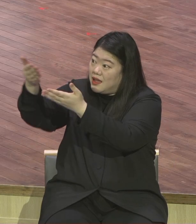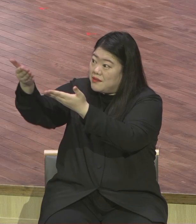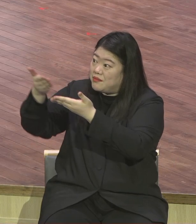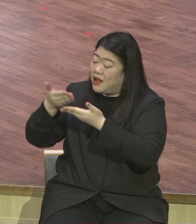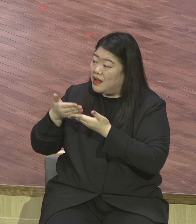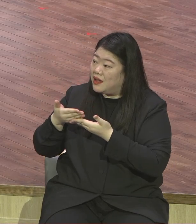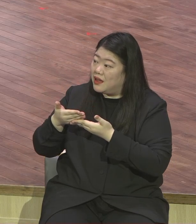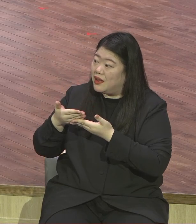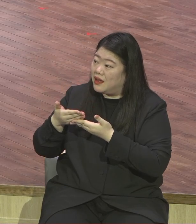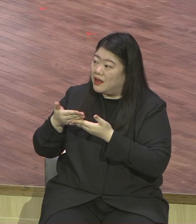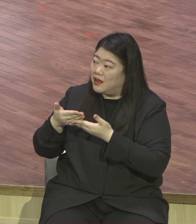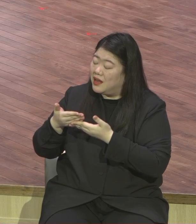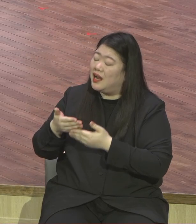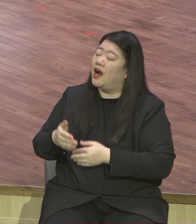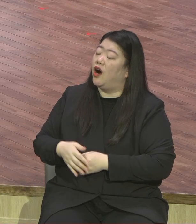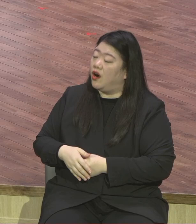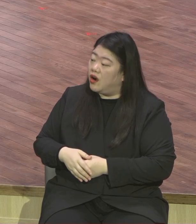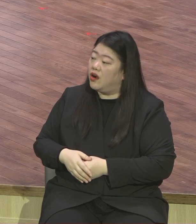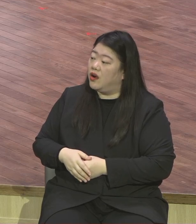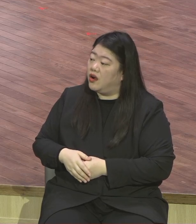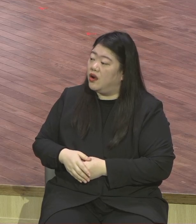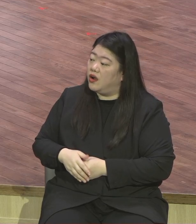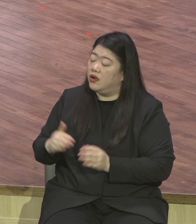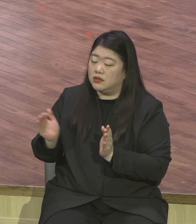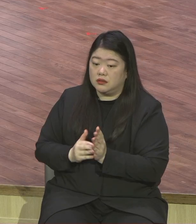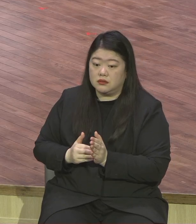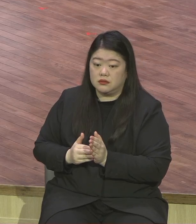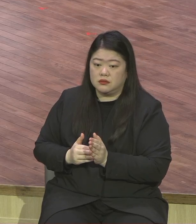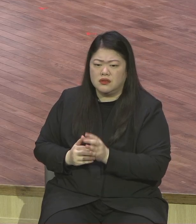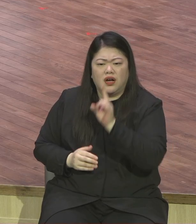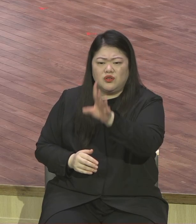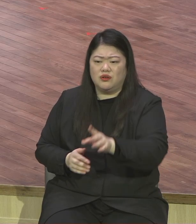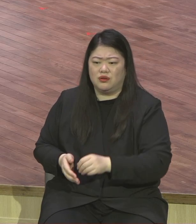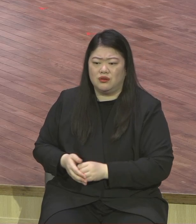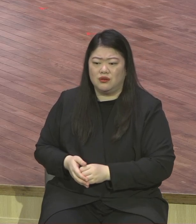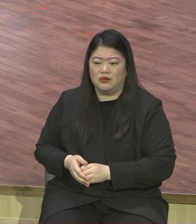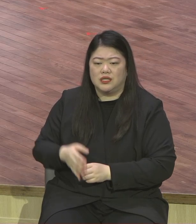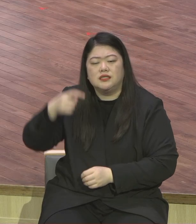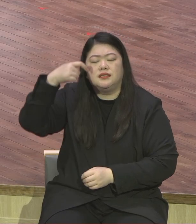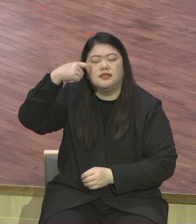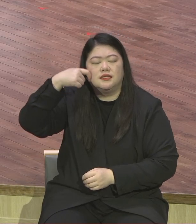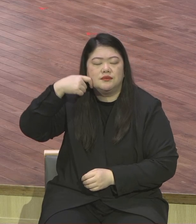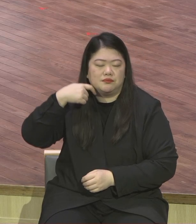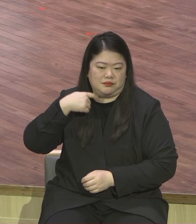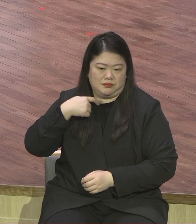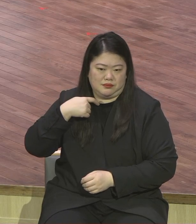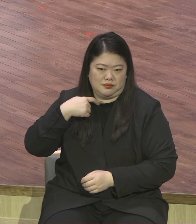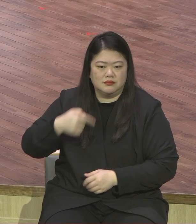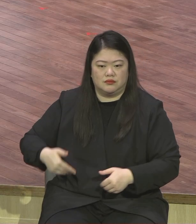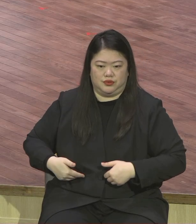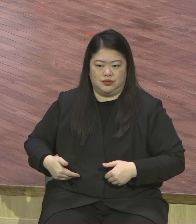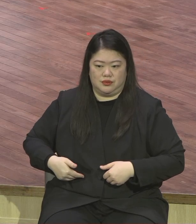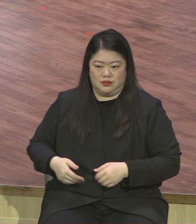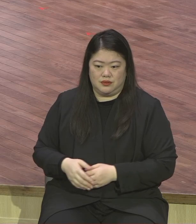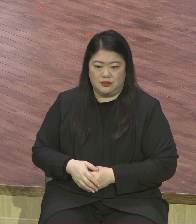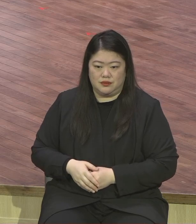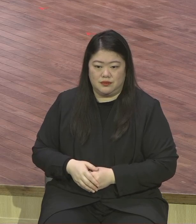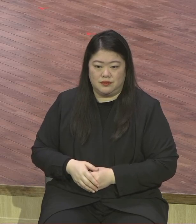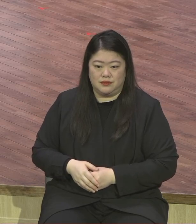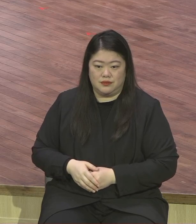느껴야 돼요 그러면 지금 현장에 있는 어린 양의 양을 향하여